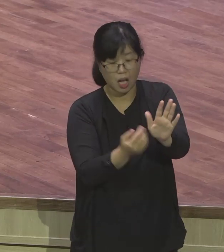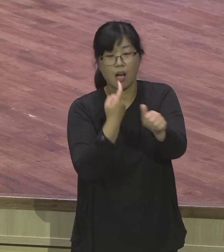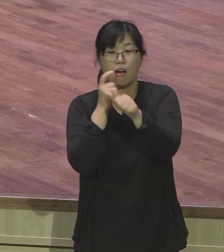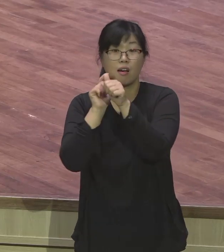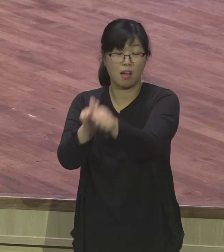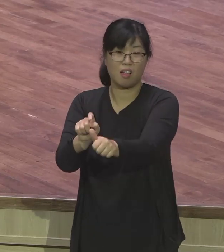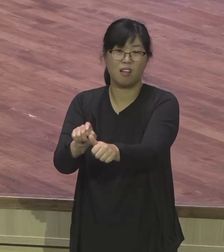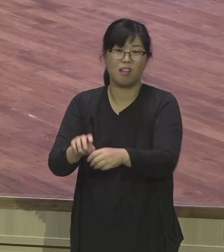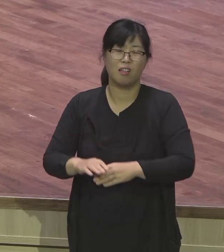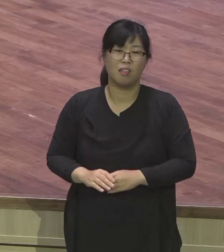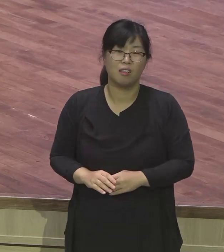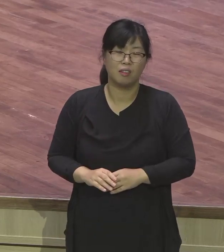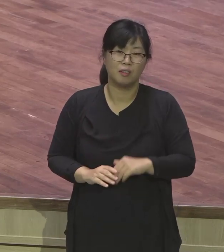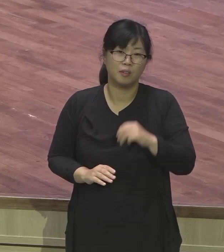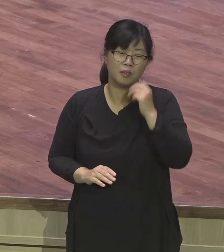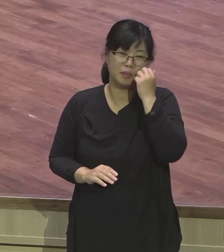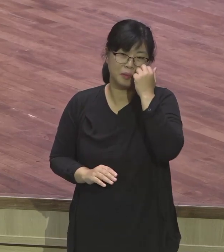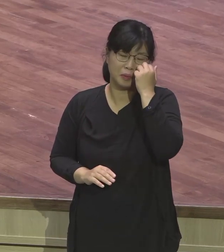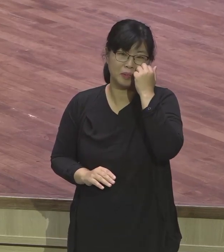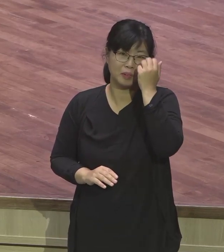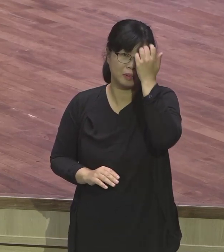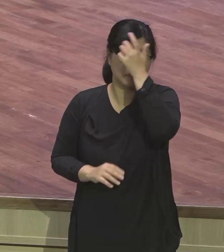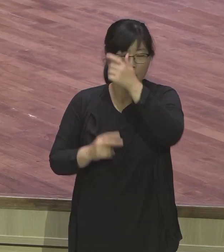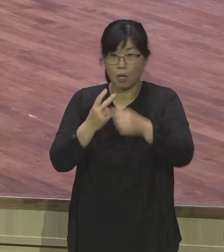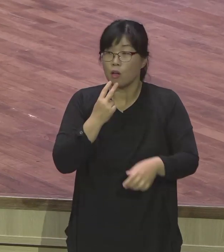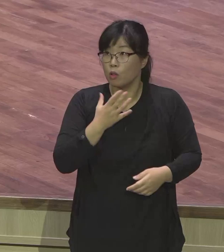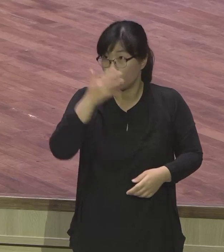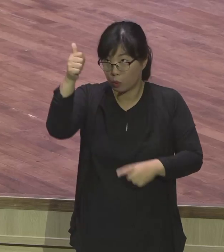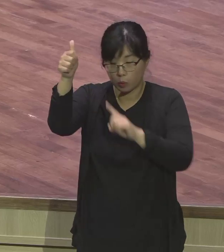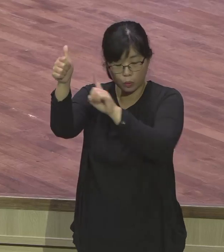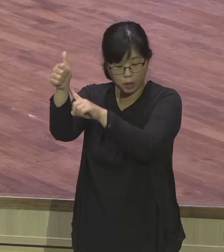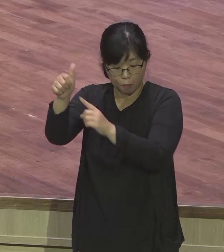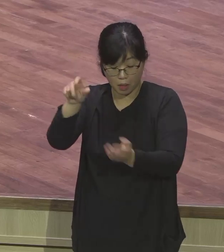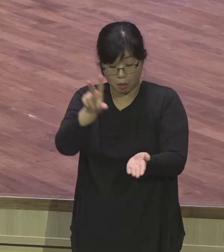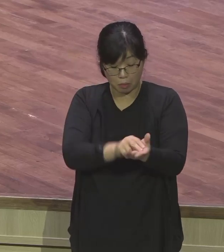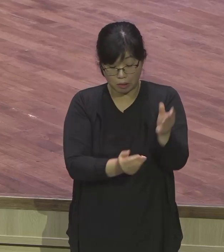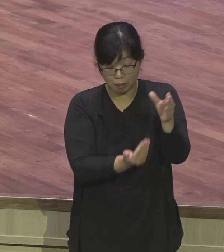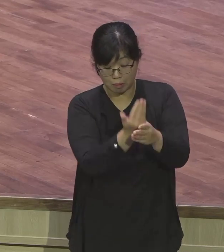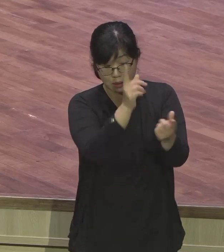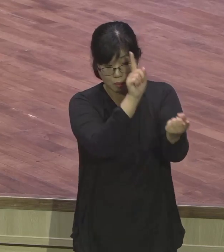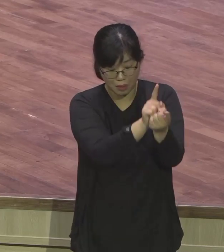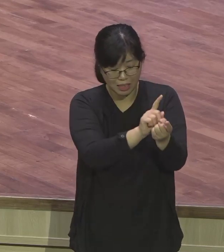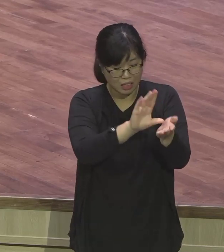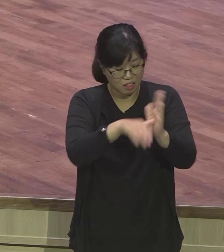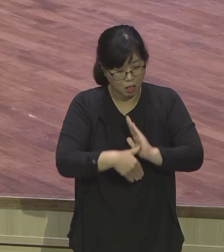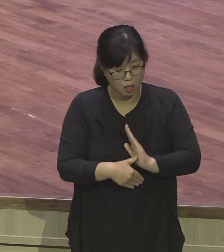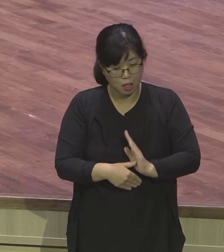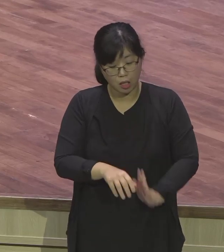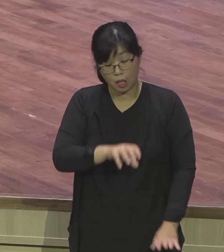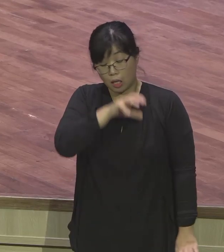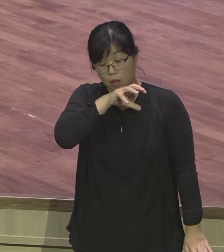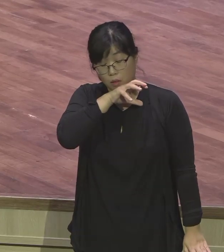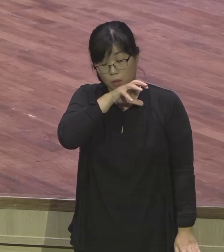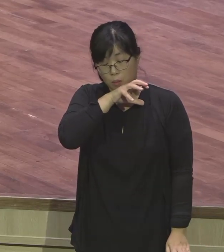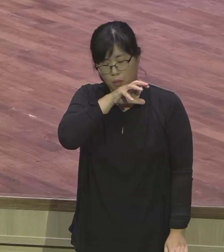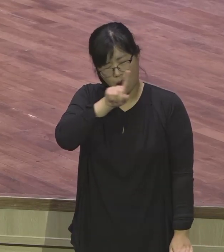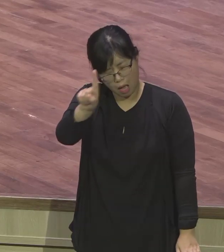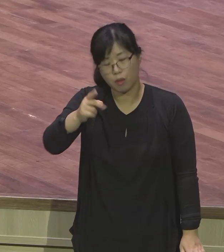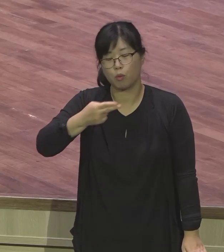요셉은 자신에게 닥친 사건 속에서 전혀 불평하지 않았어요 여러분이 어느